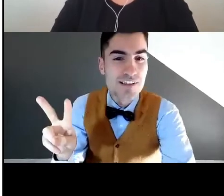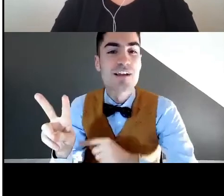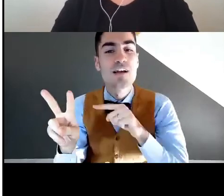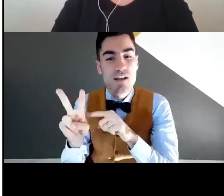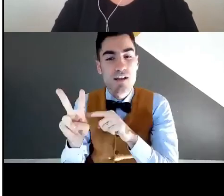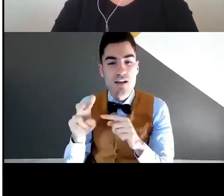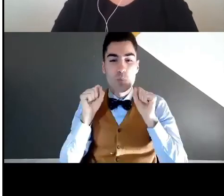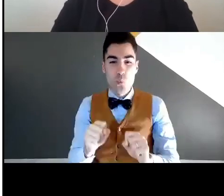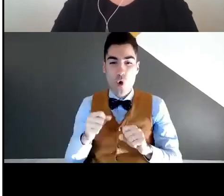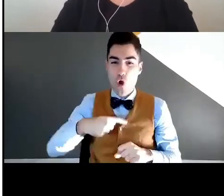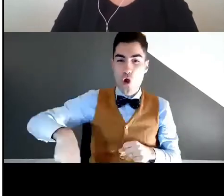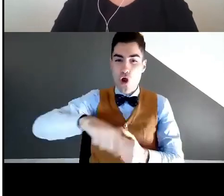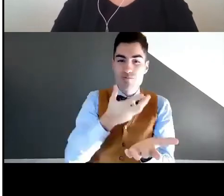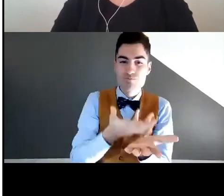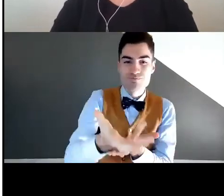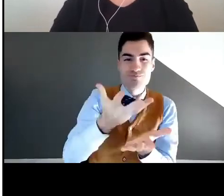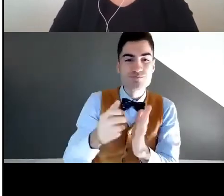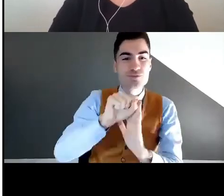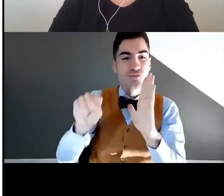Grazie al visual vernacular.